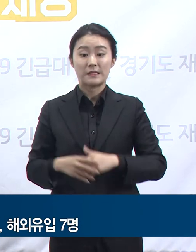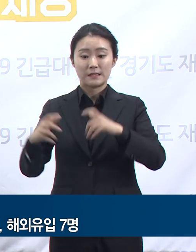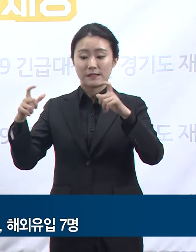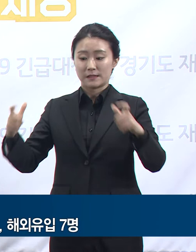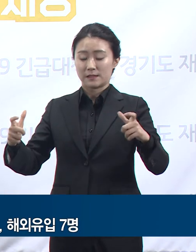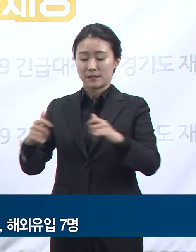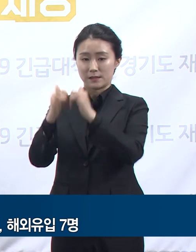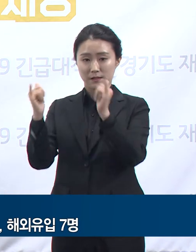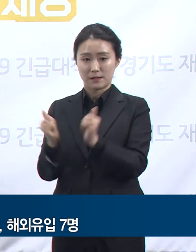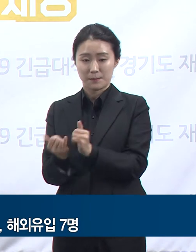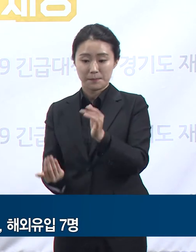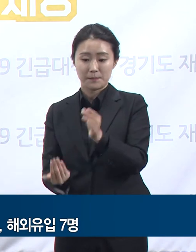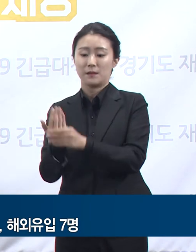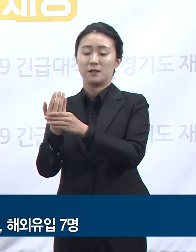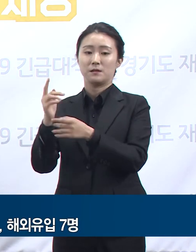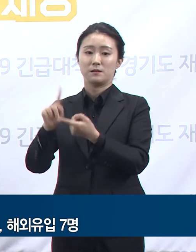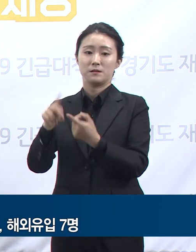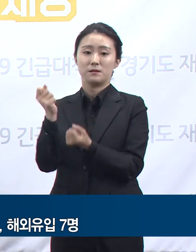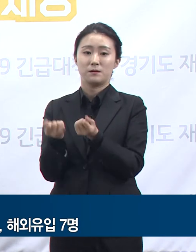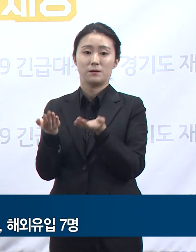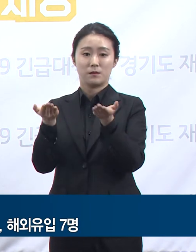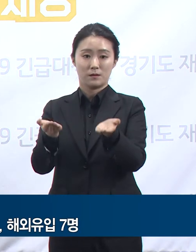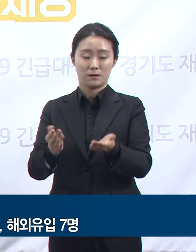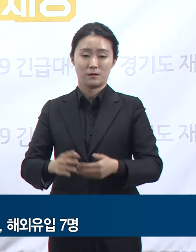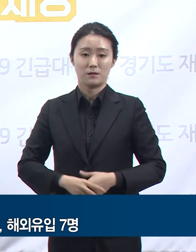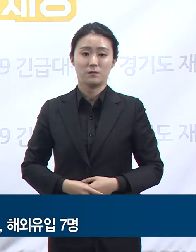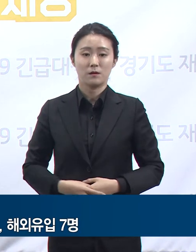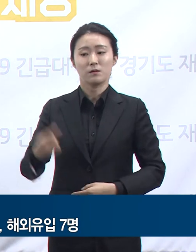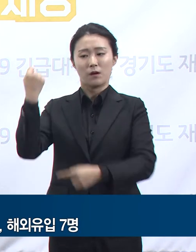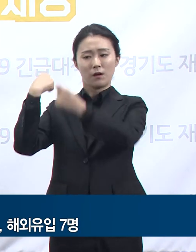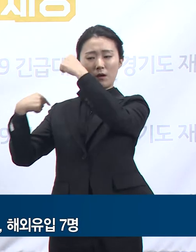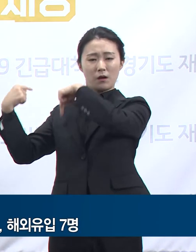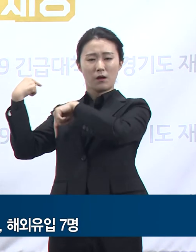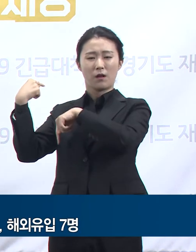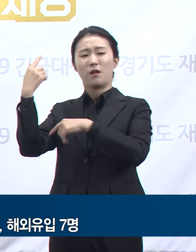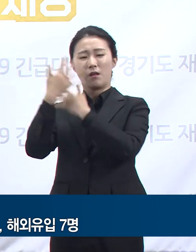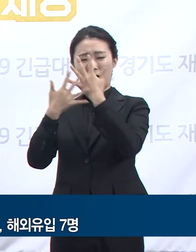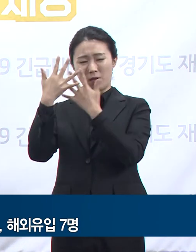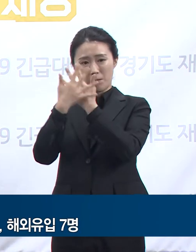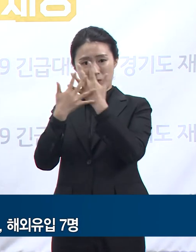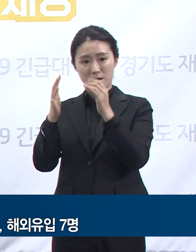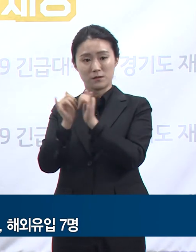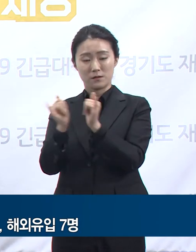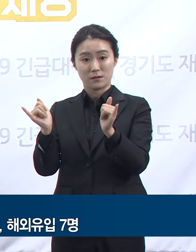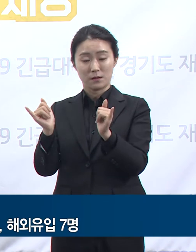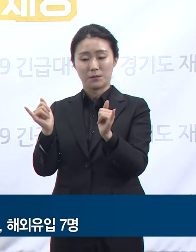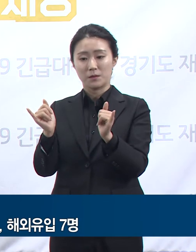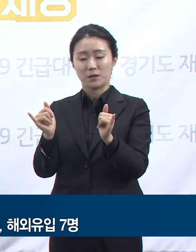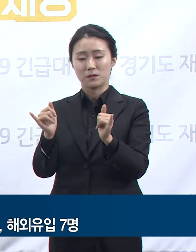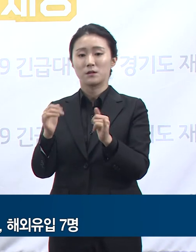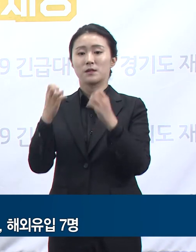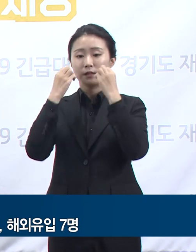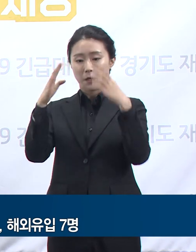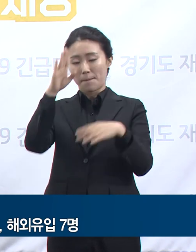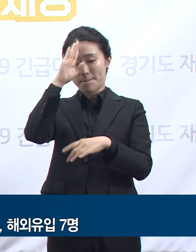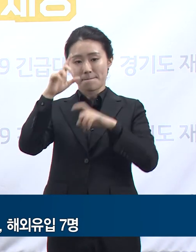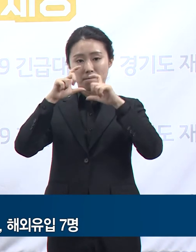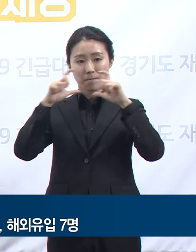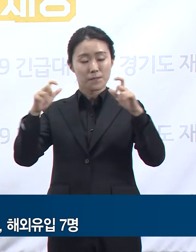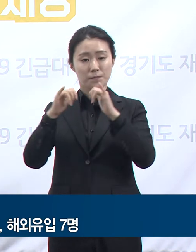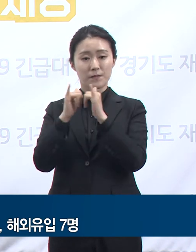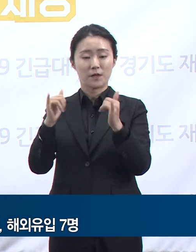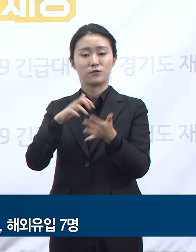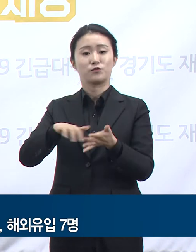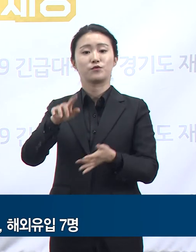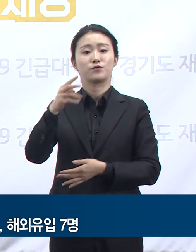상황입니다. 경로가 확실히 발려지지 않은 지역사회 발생 신규 확진자는 3명입니다. 이 중